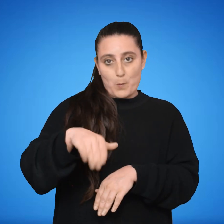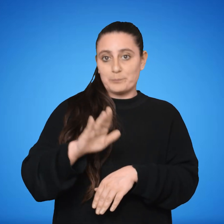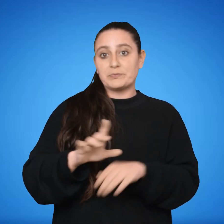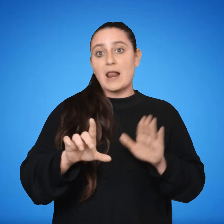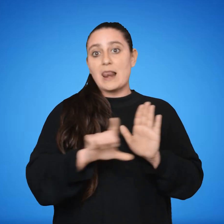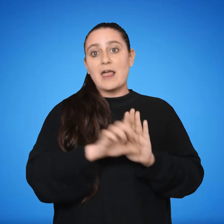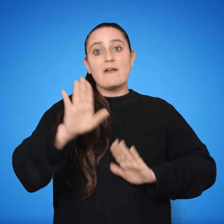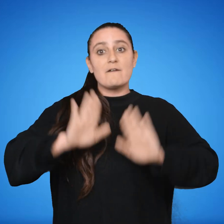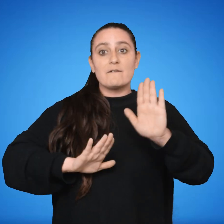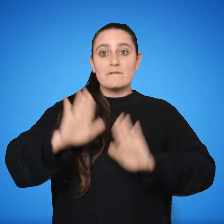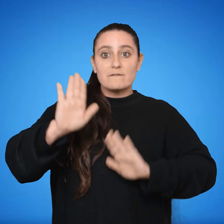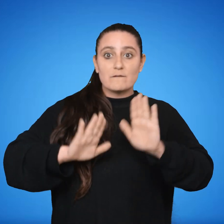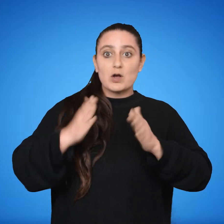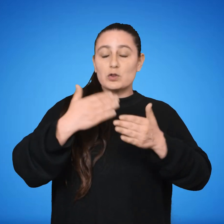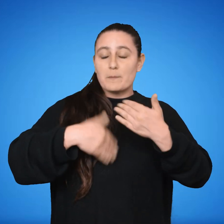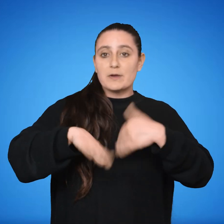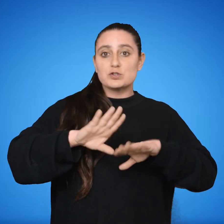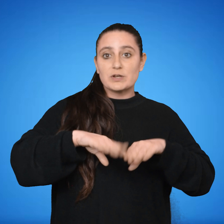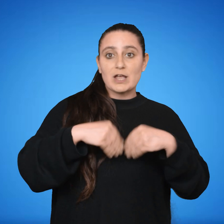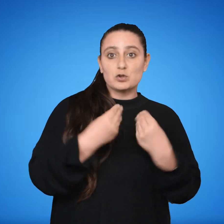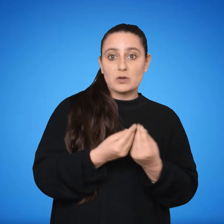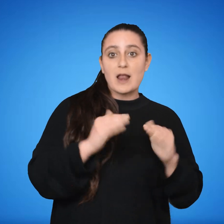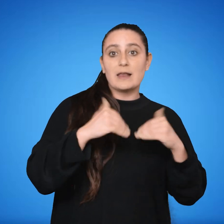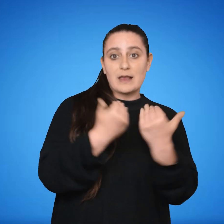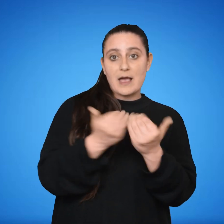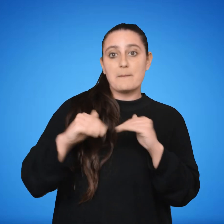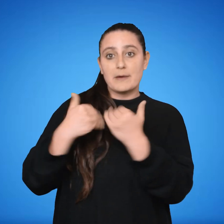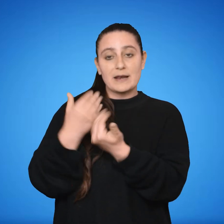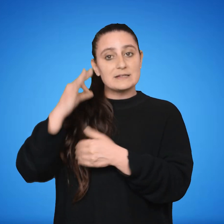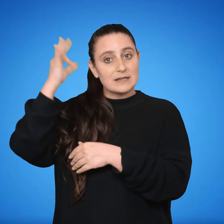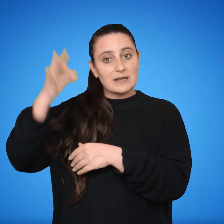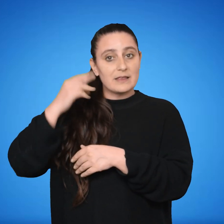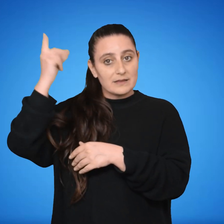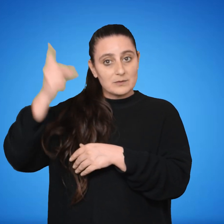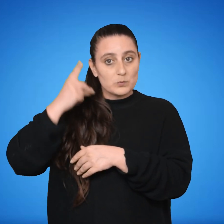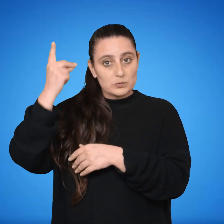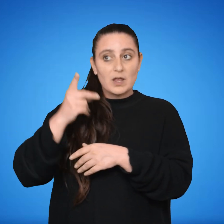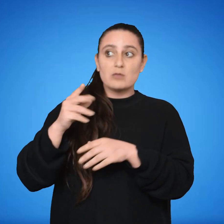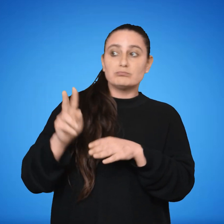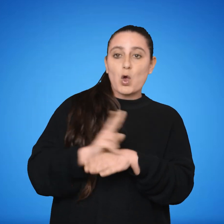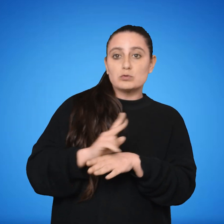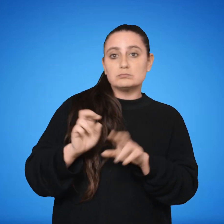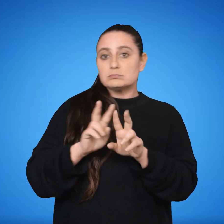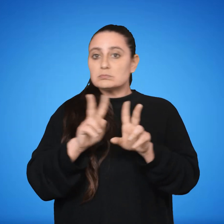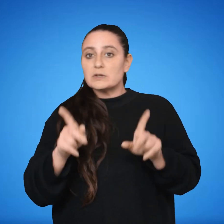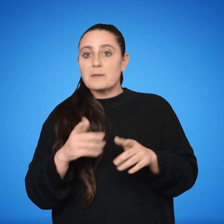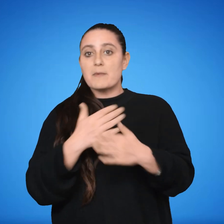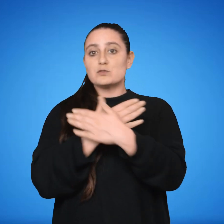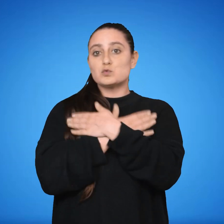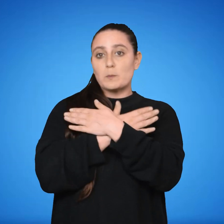dictada por el voto de la mayoría absoluta del total de componentes de cada Cámara, regulará lo correspondiente a las vacancias